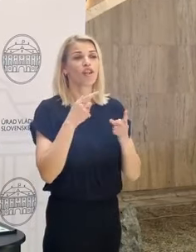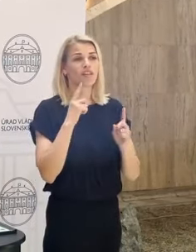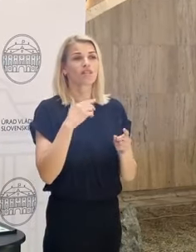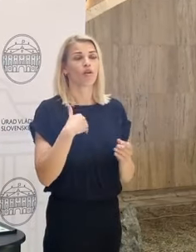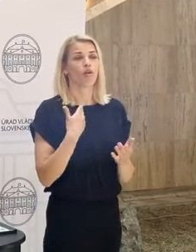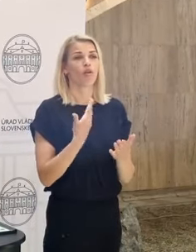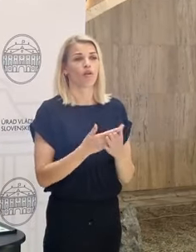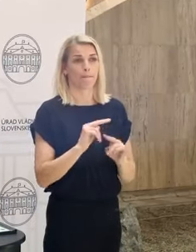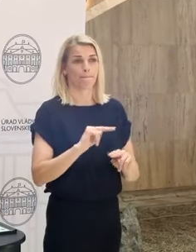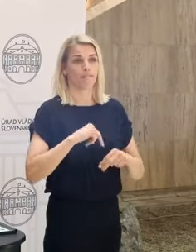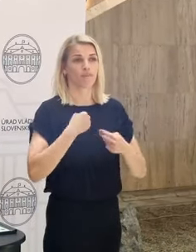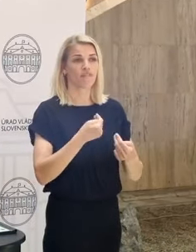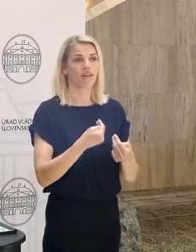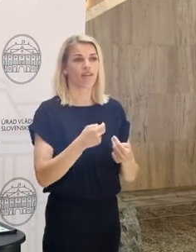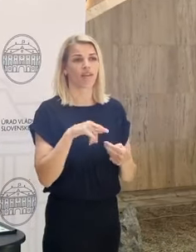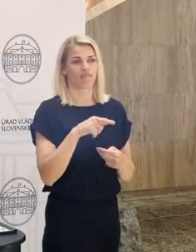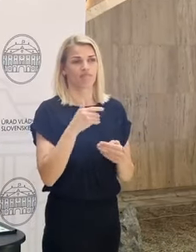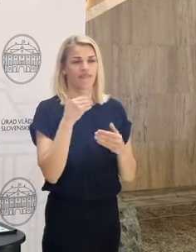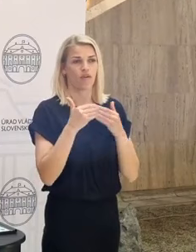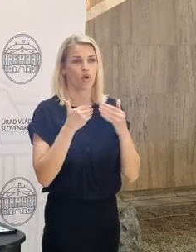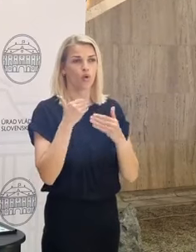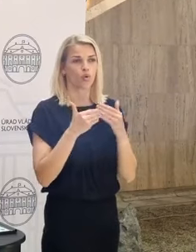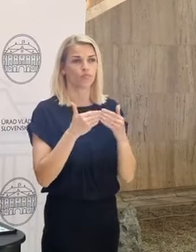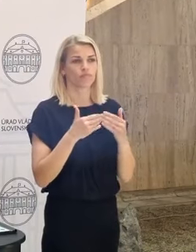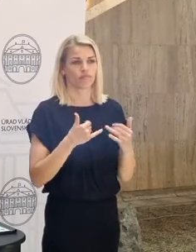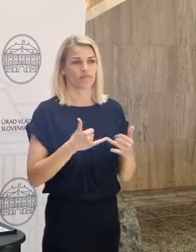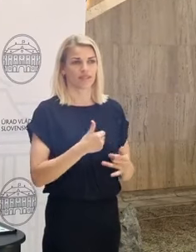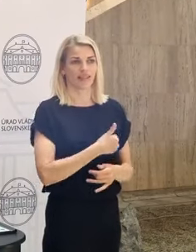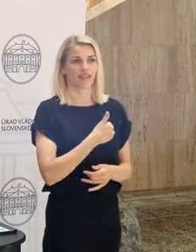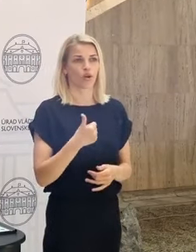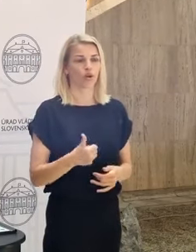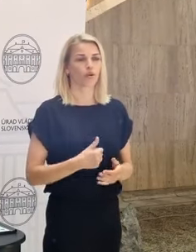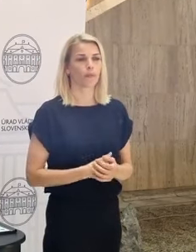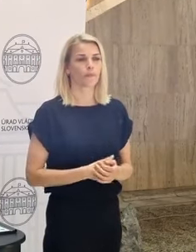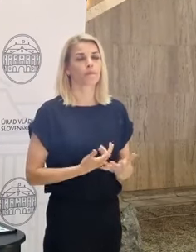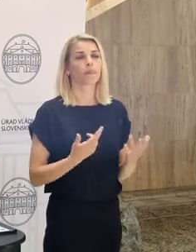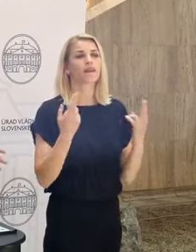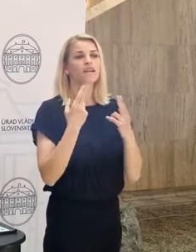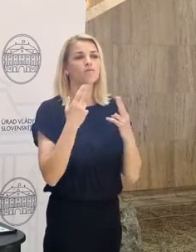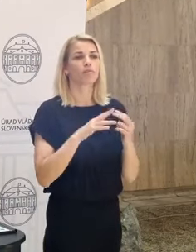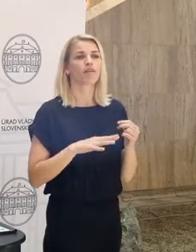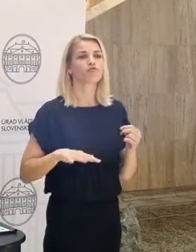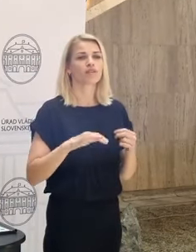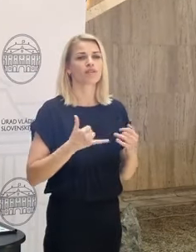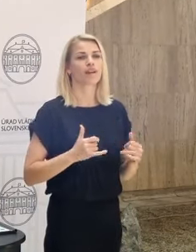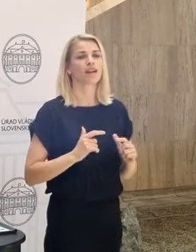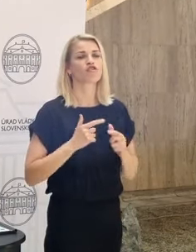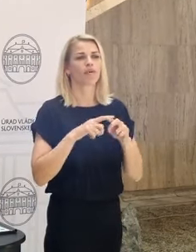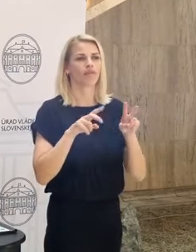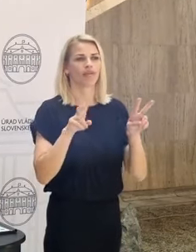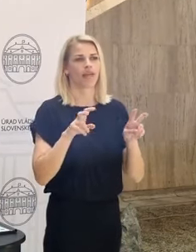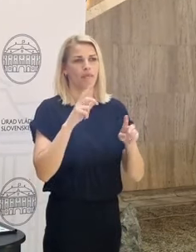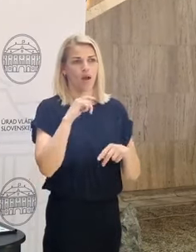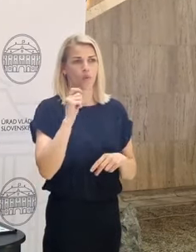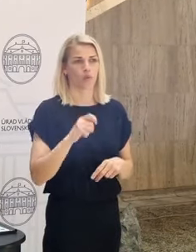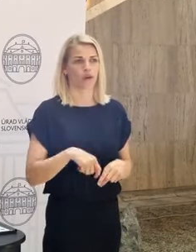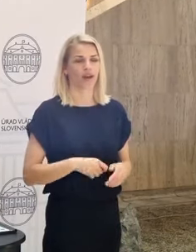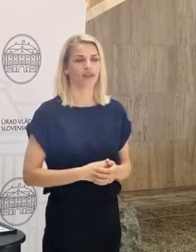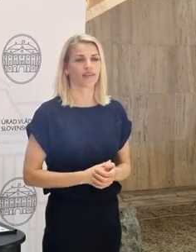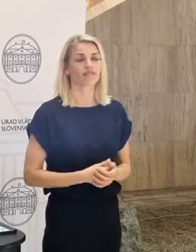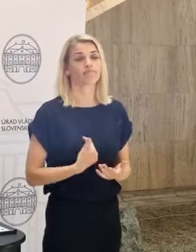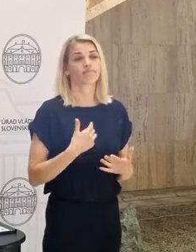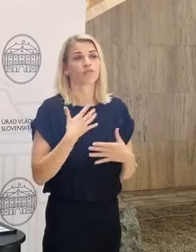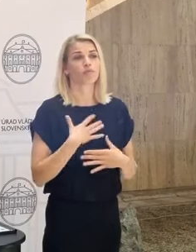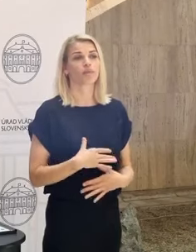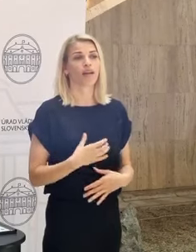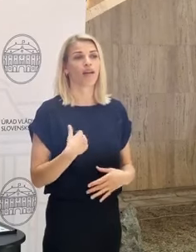dostalo pozvanie aj na toto fórum, tohtoročné. Samozrejme, všetci žijeme teraz v tému Ukrajiny a som